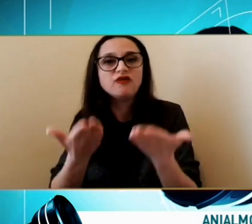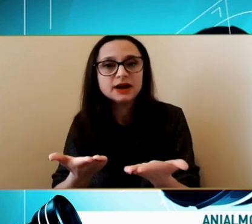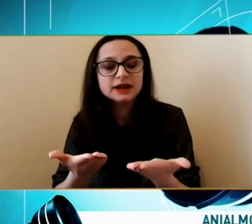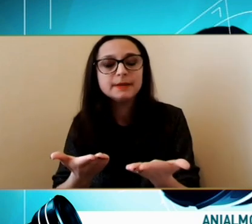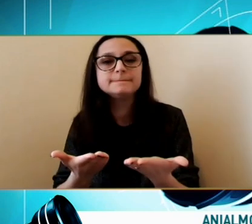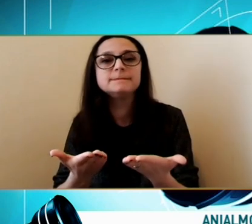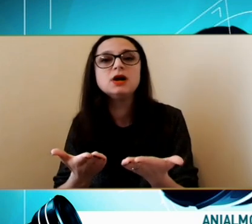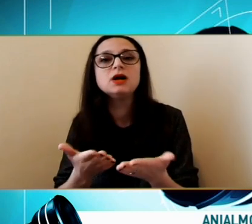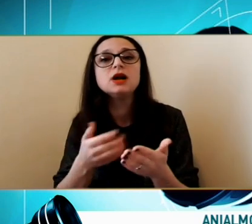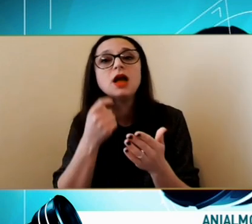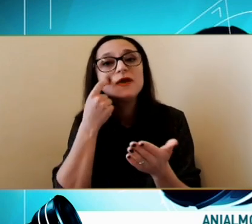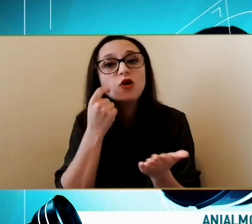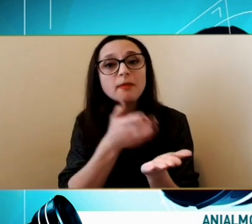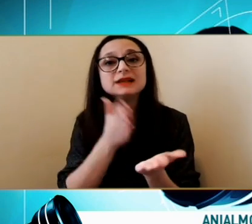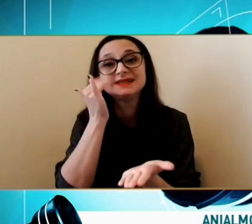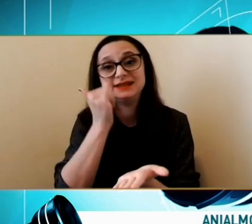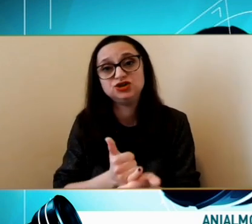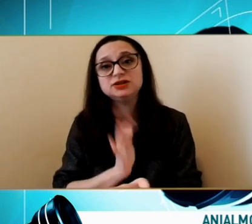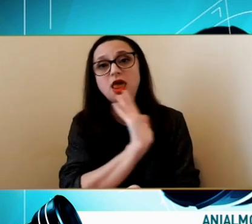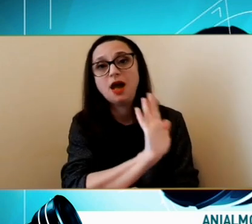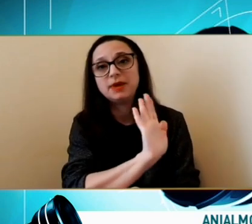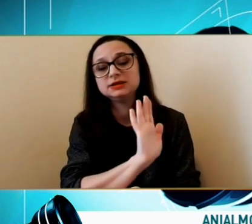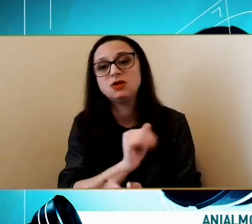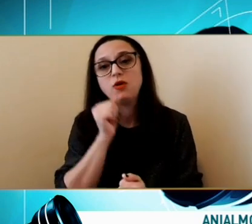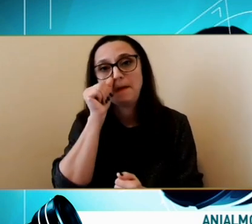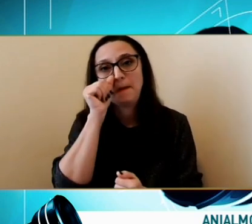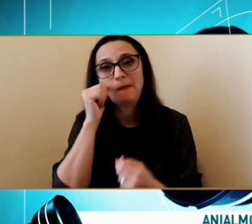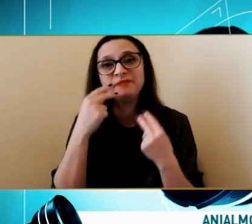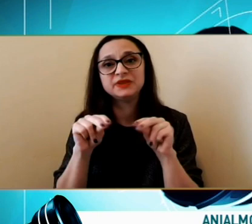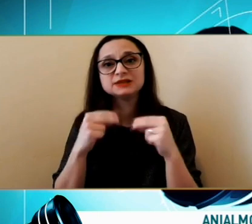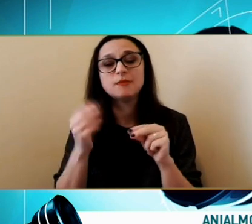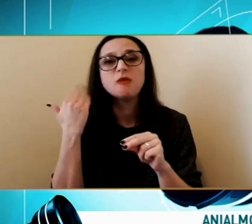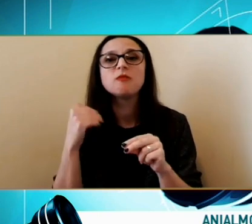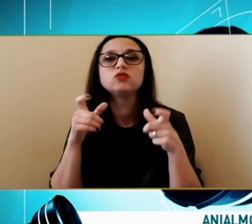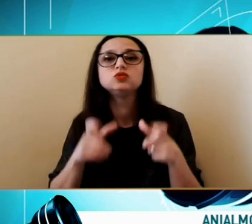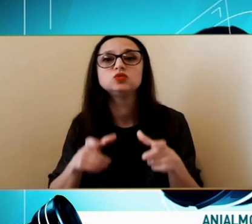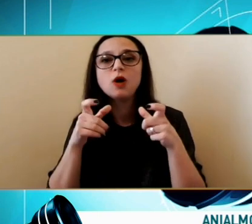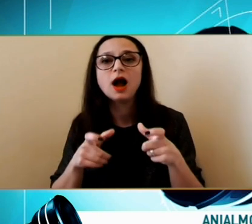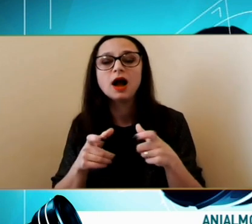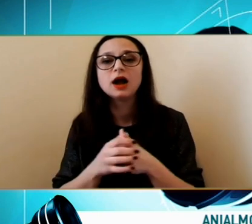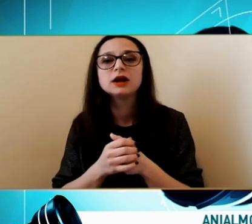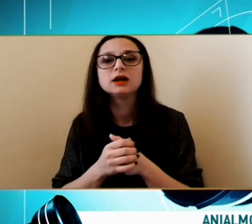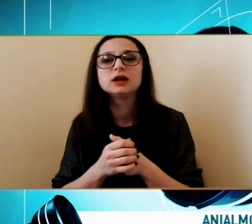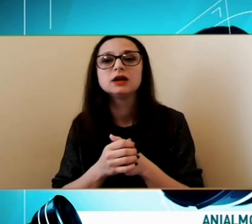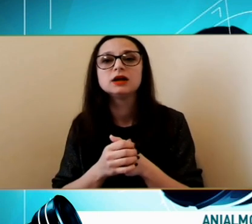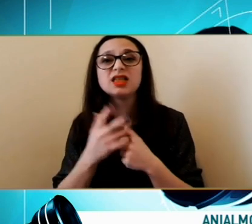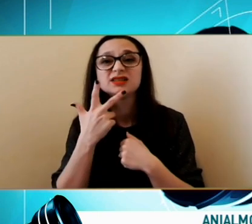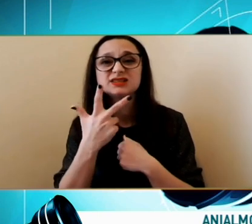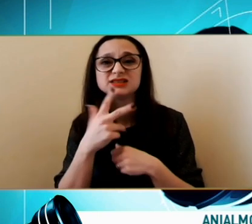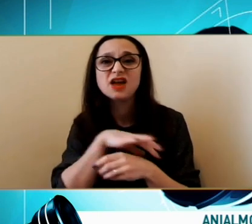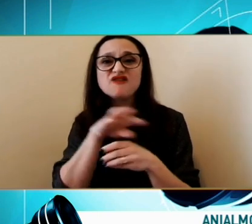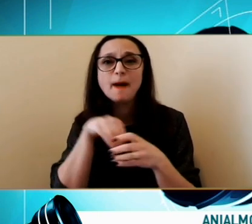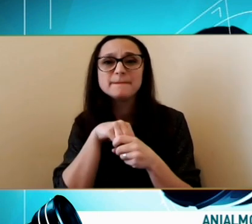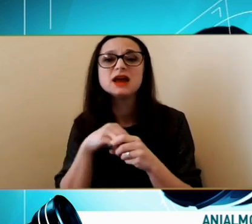zi alea Aparție De exemplu Am avut un caz De trei familii Care au venit La